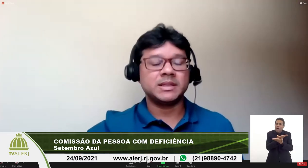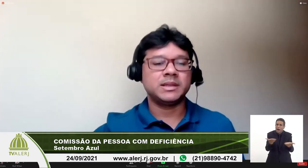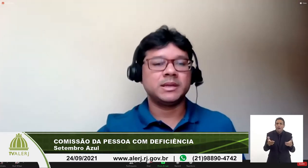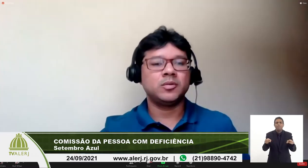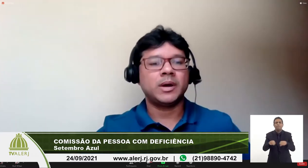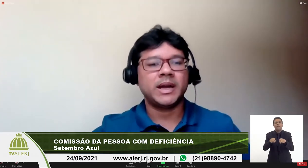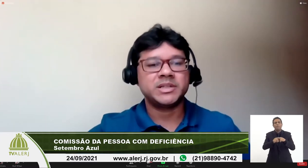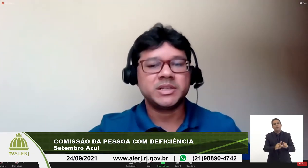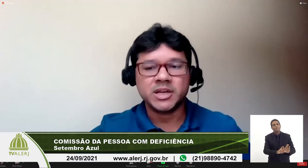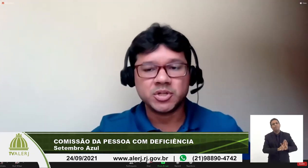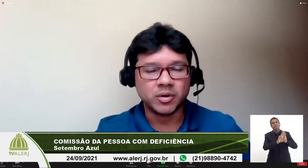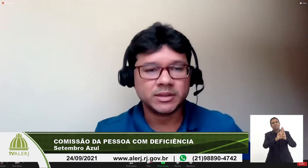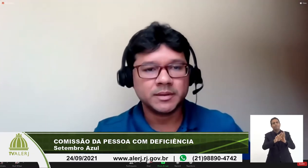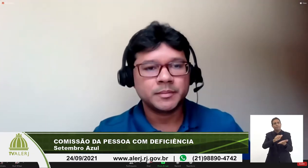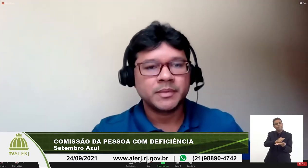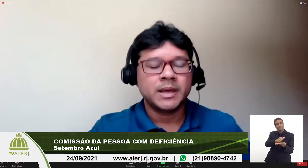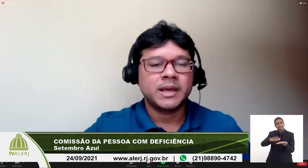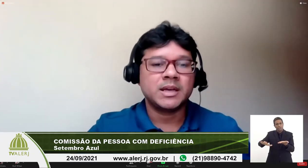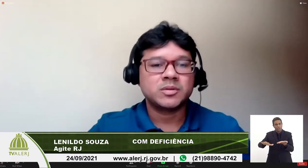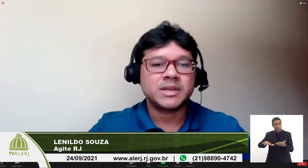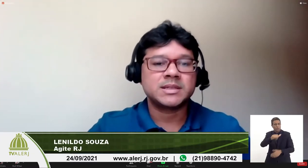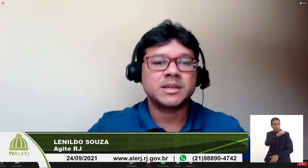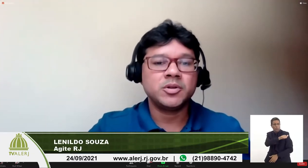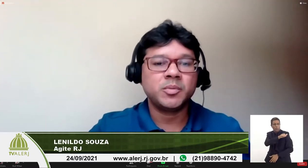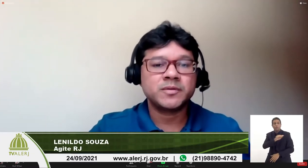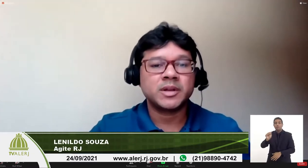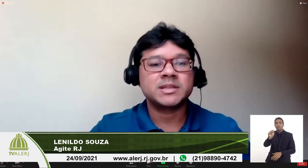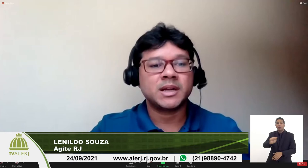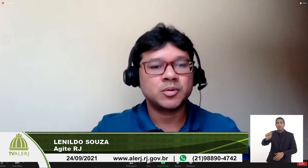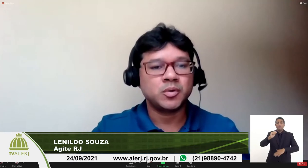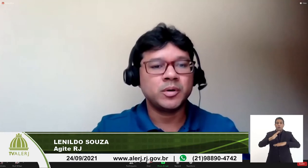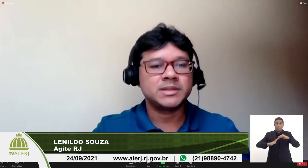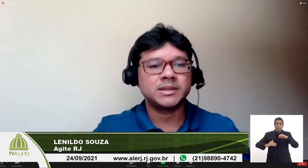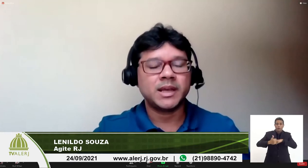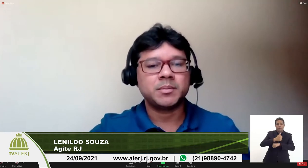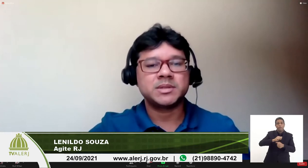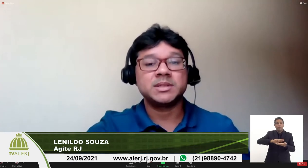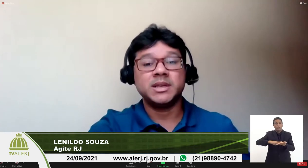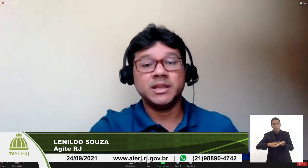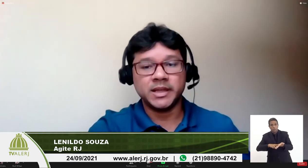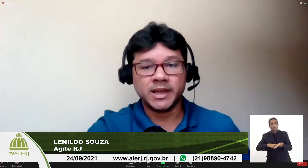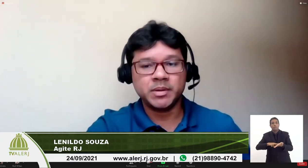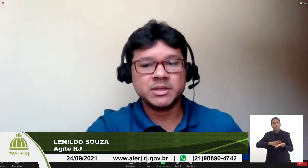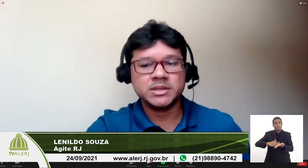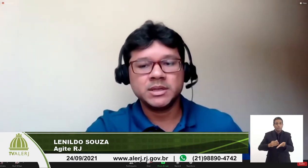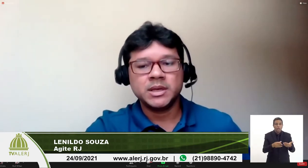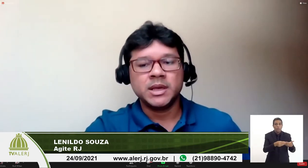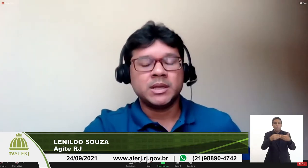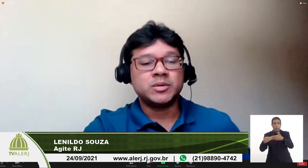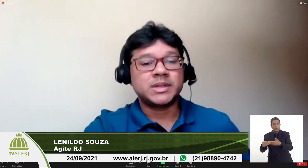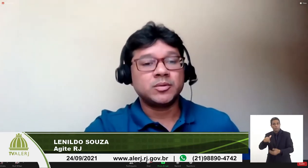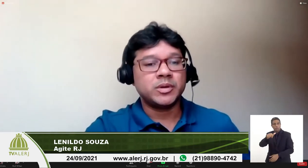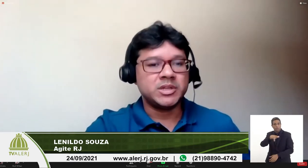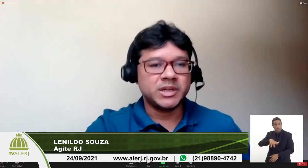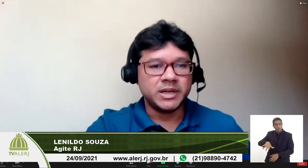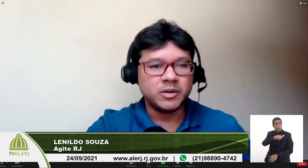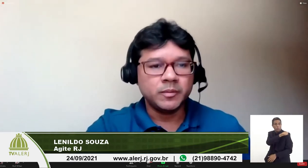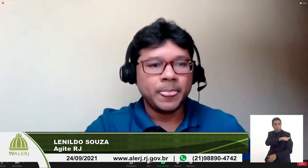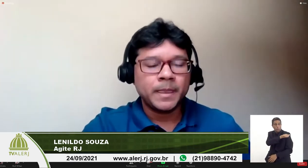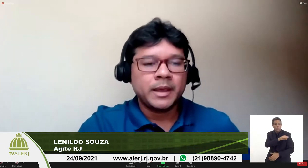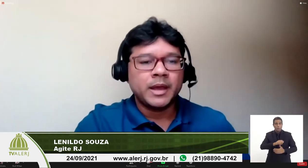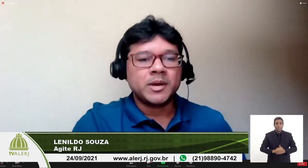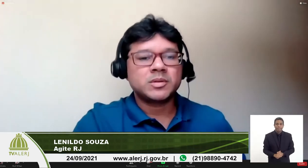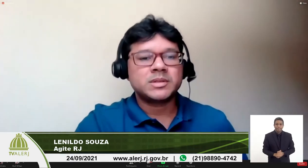representando a GTRJ que é a associação de profissionais tradutores intérpretes e guia-intérpretes do estado do Rio de